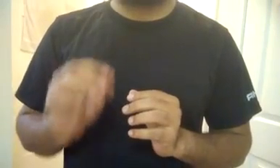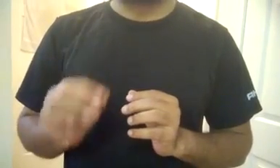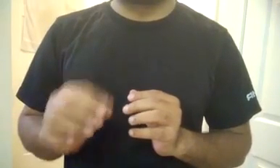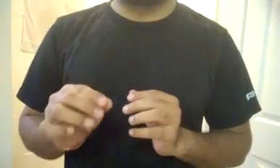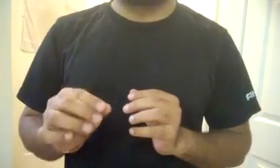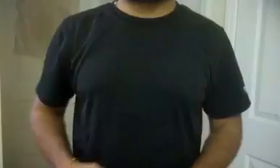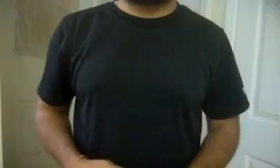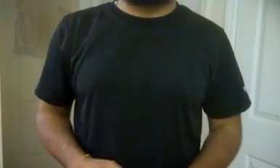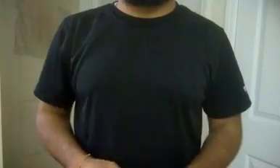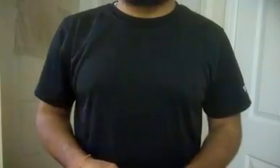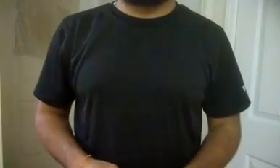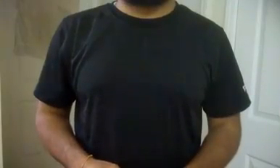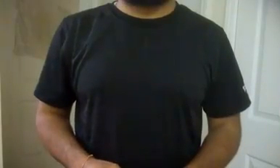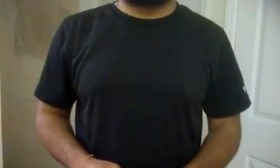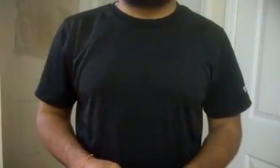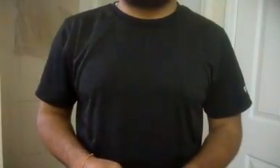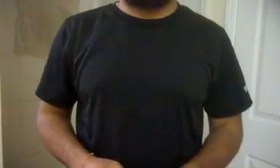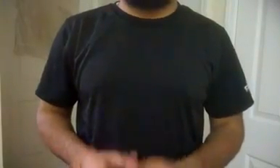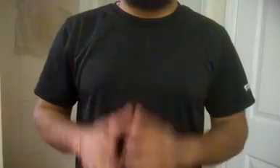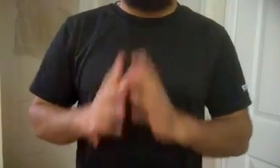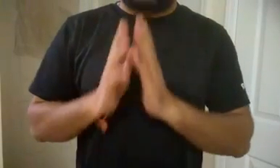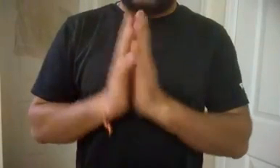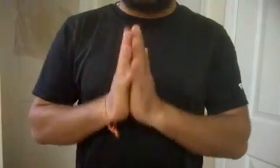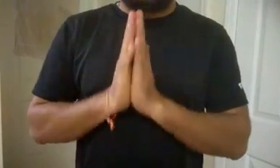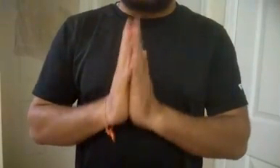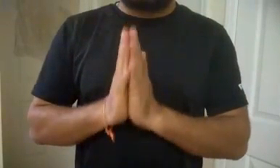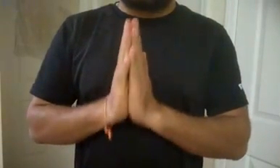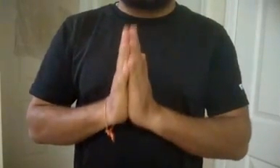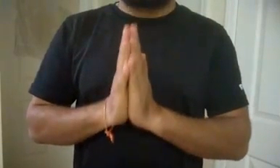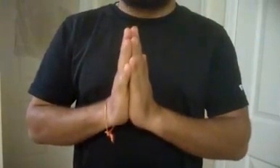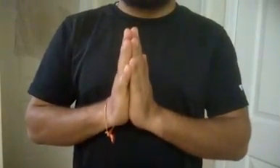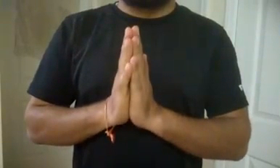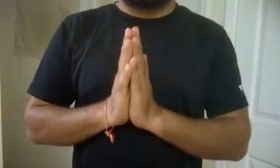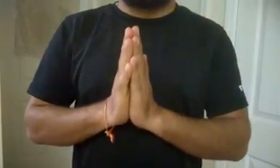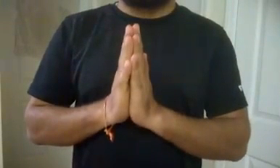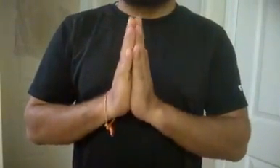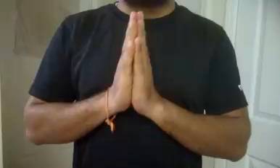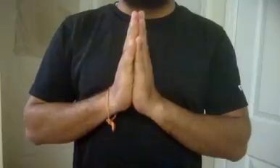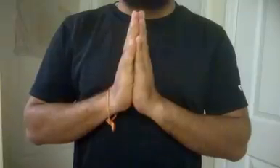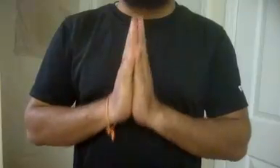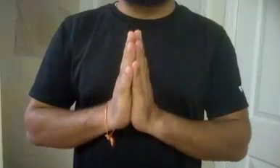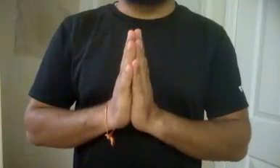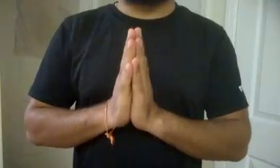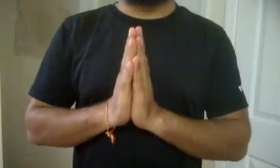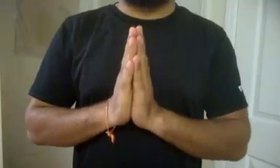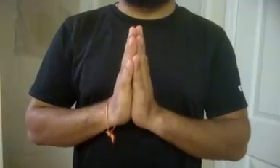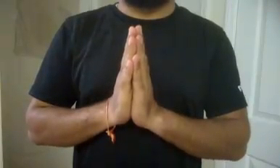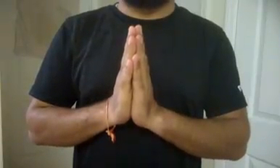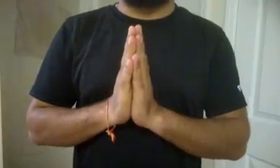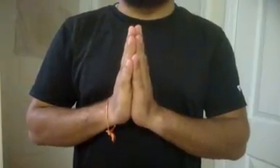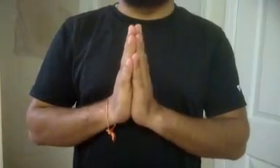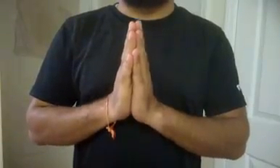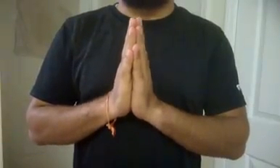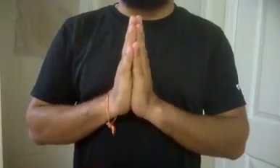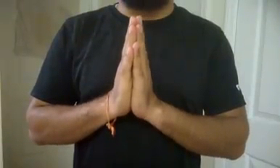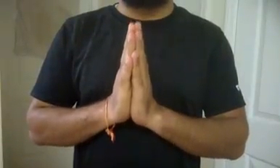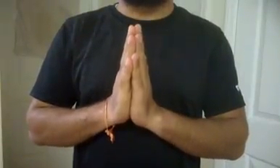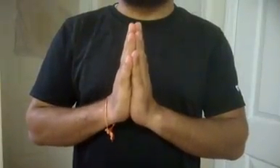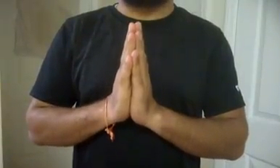-एक डॉलर का आप हिसाब लोगा, हाद जोड़ कर आप से निवेदन हैं कि अपनी ये गंदी राजनीती बन कीजिए, मेरे देश को